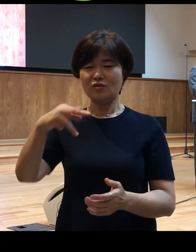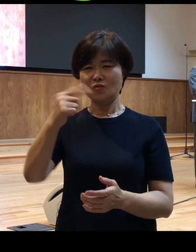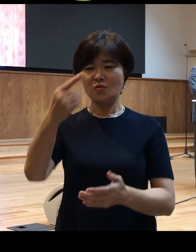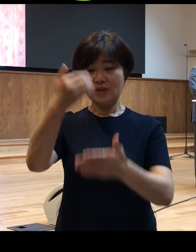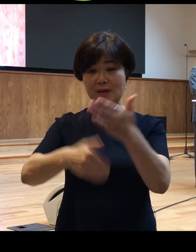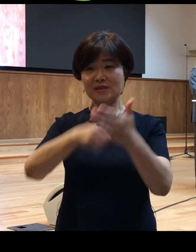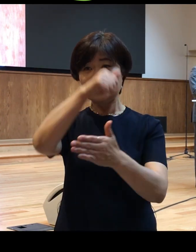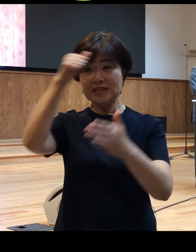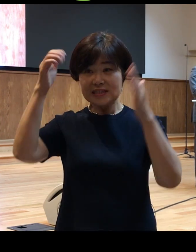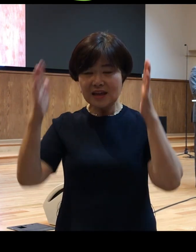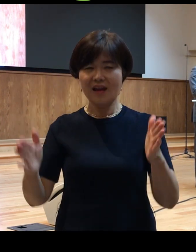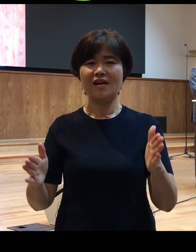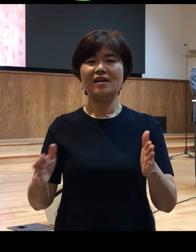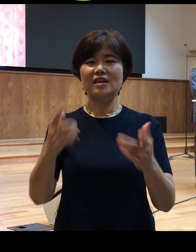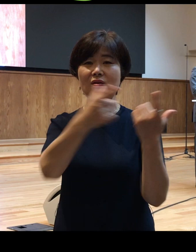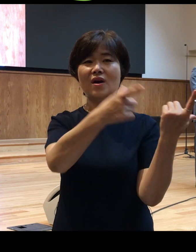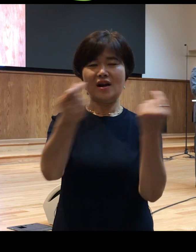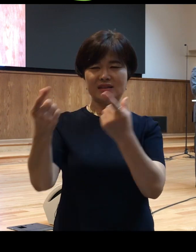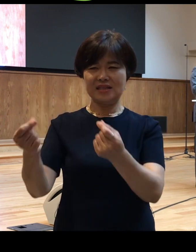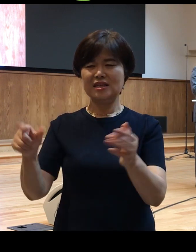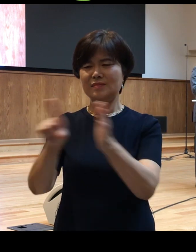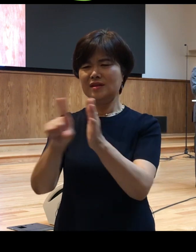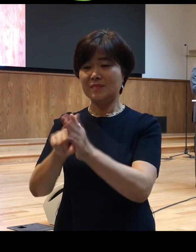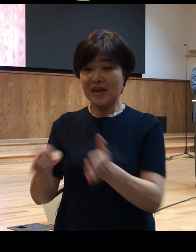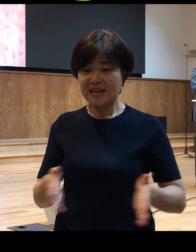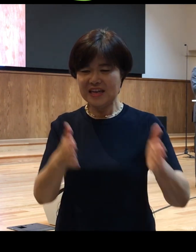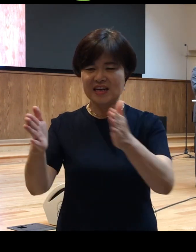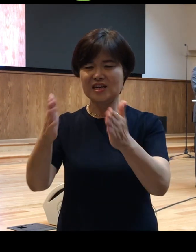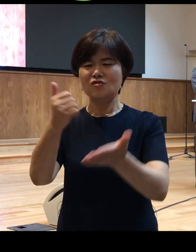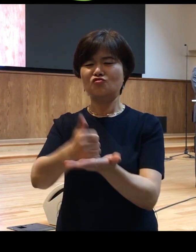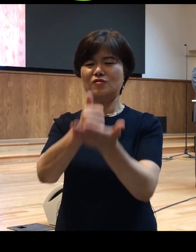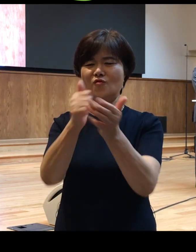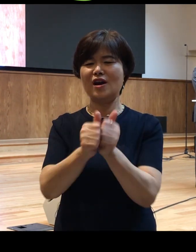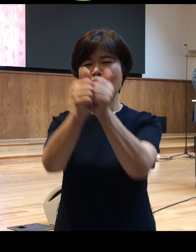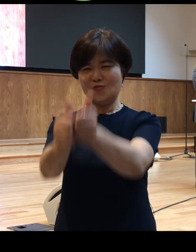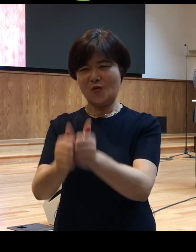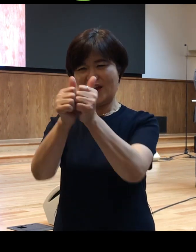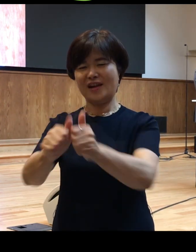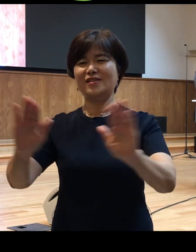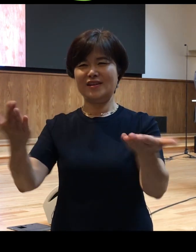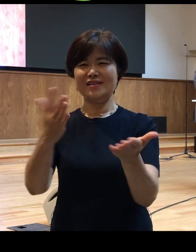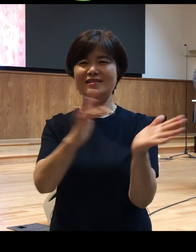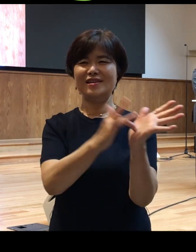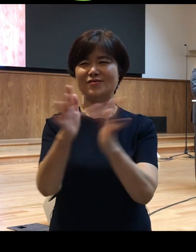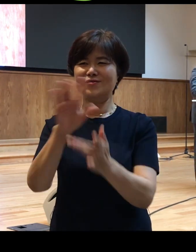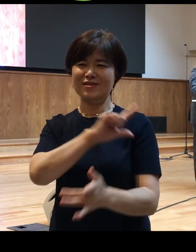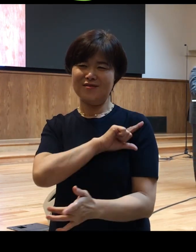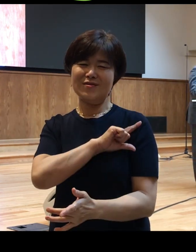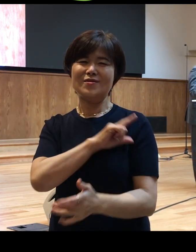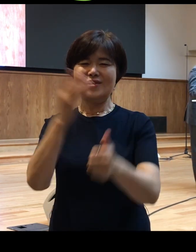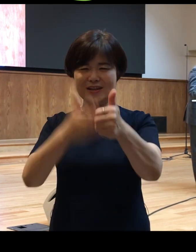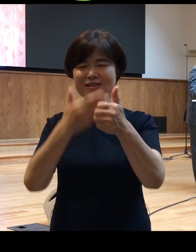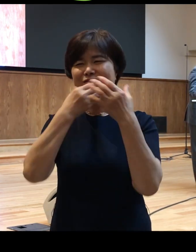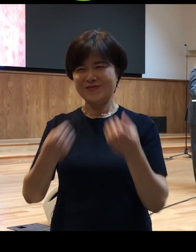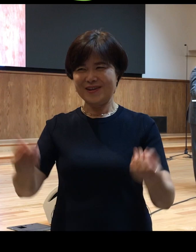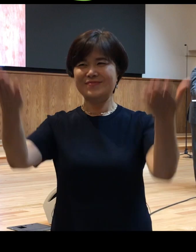그렇게 믿음의 길을 주님과 동행하시기를 예수 그리스도의 이름으로 간절히 추건합니다 기도하겠습니다